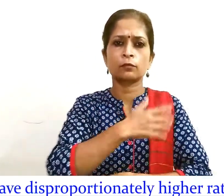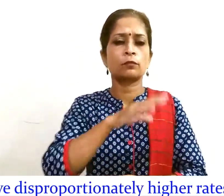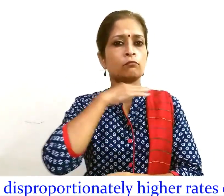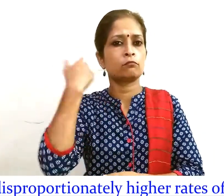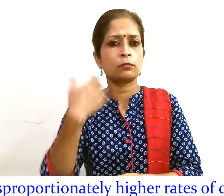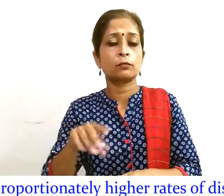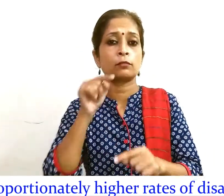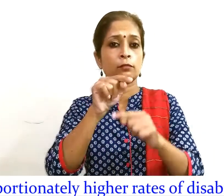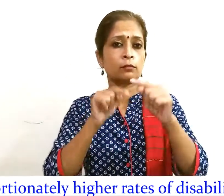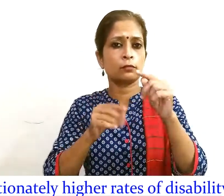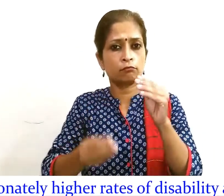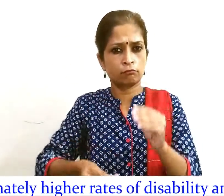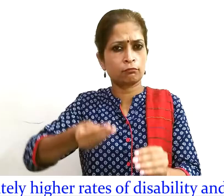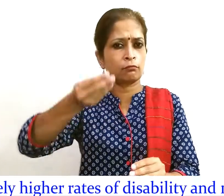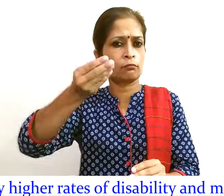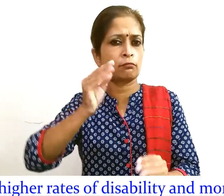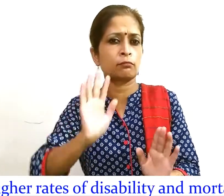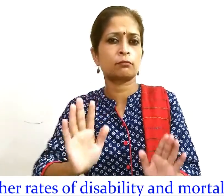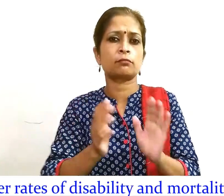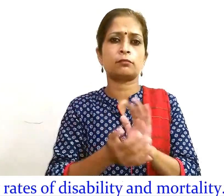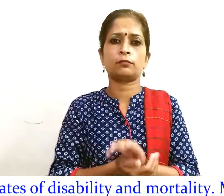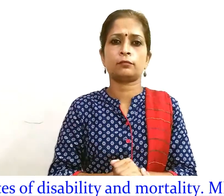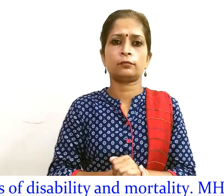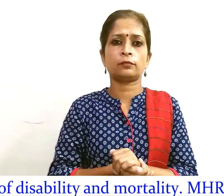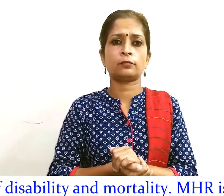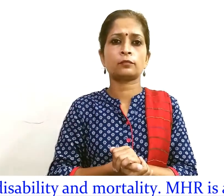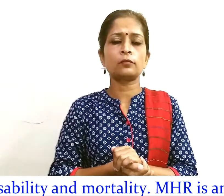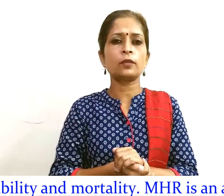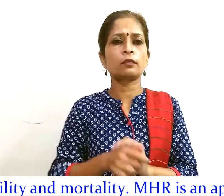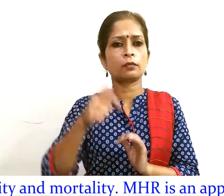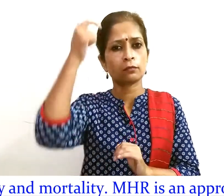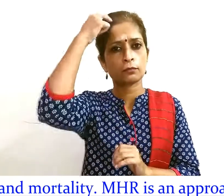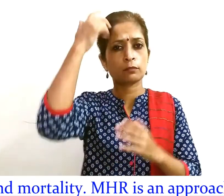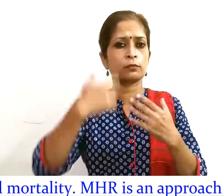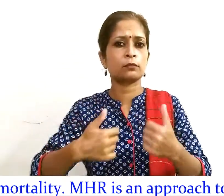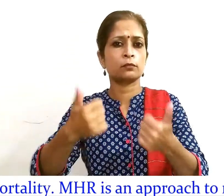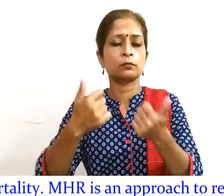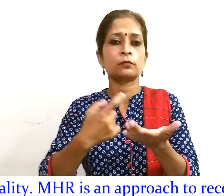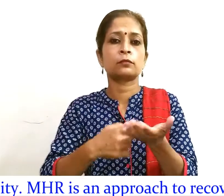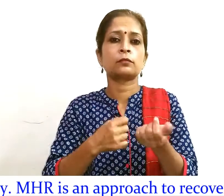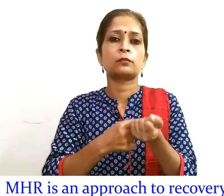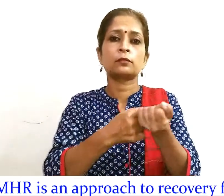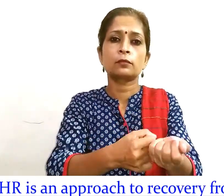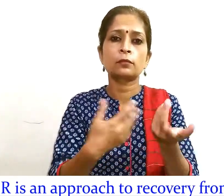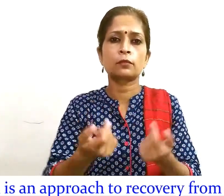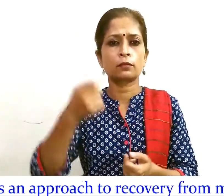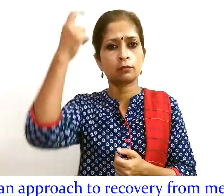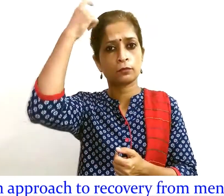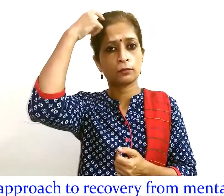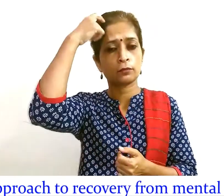और मृत्युदर अनुपात में उच्चितर होती है मानसिक स्वास्थय पुनर्वास मानसिक बिमारी से